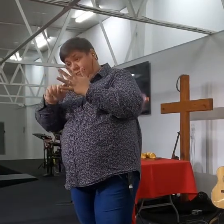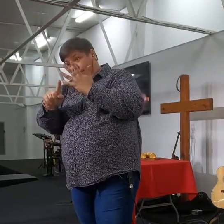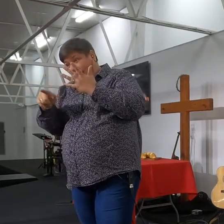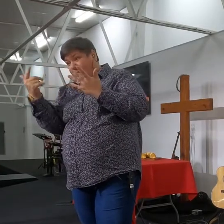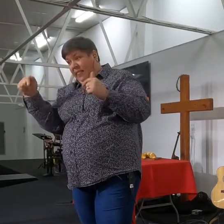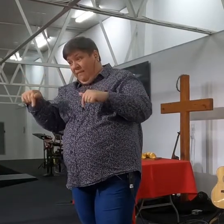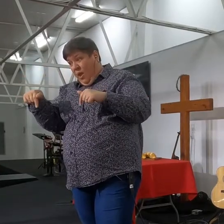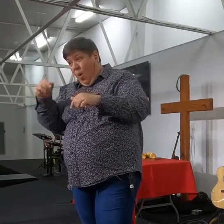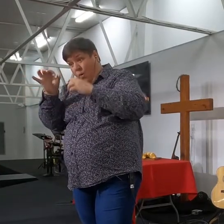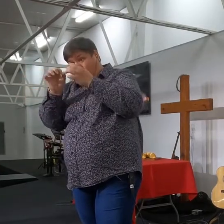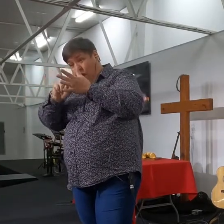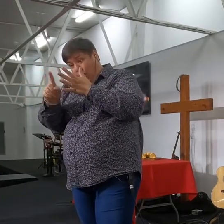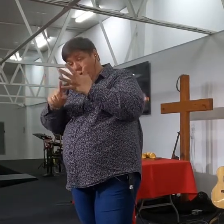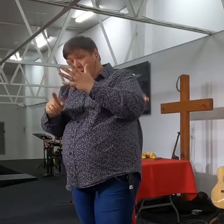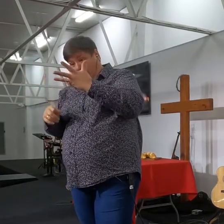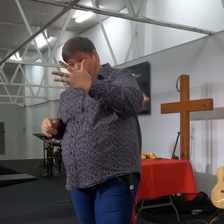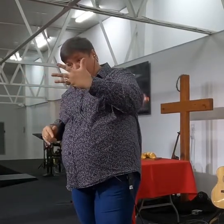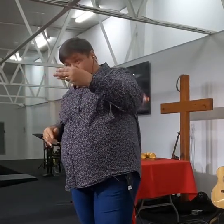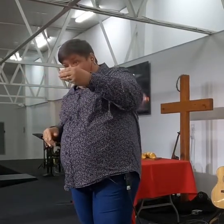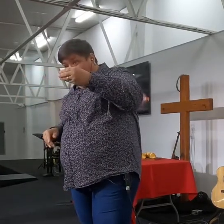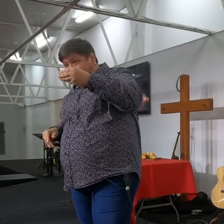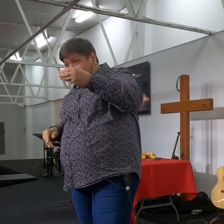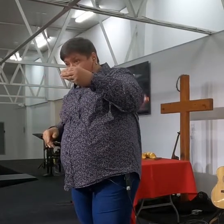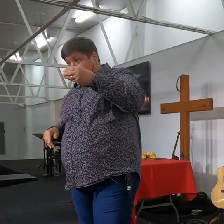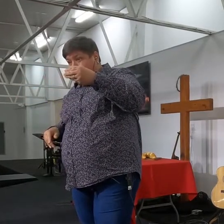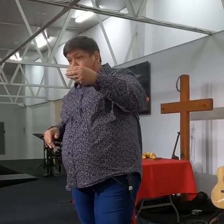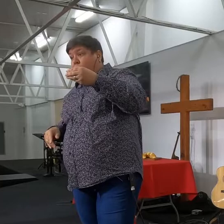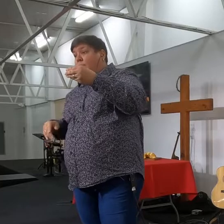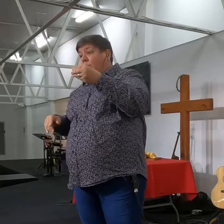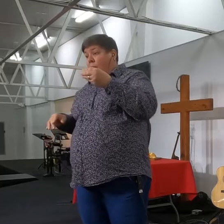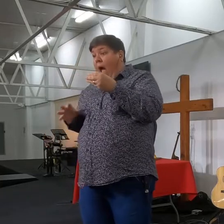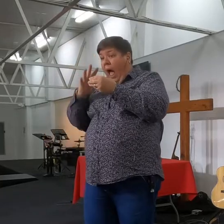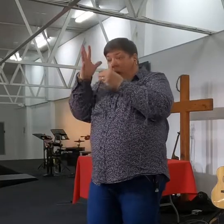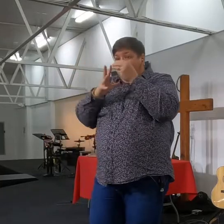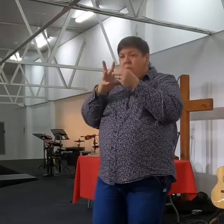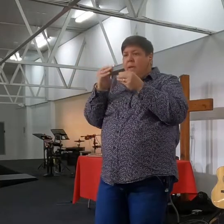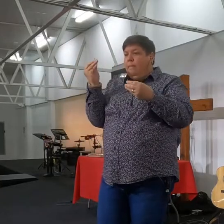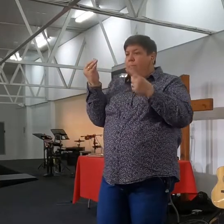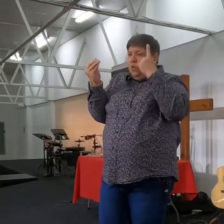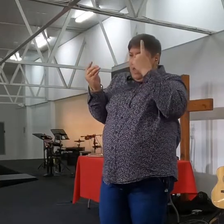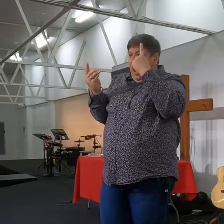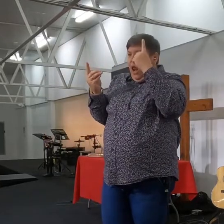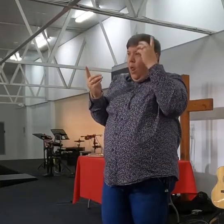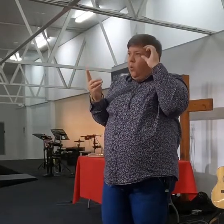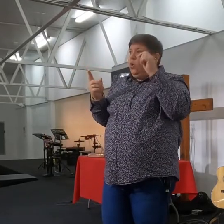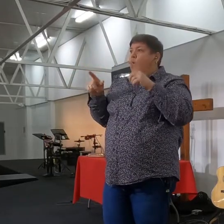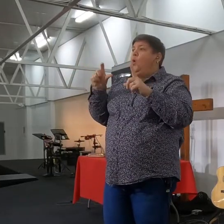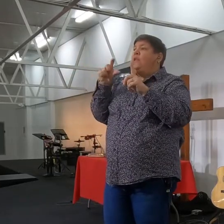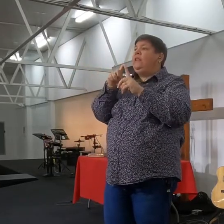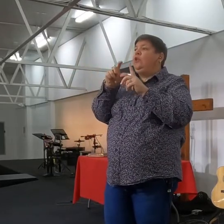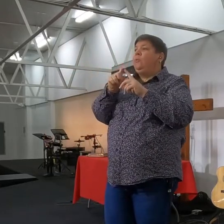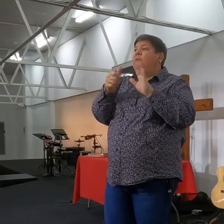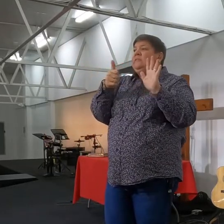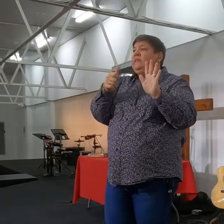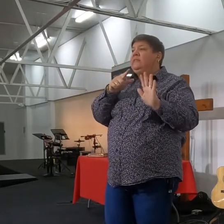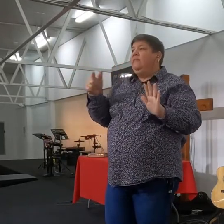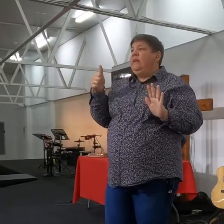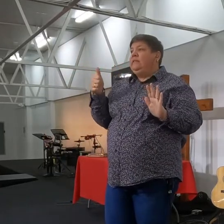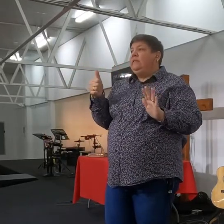nie, maar 1 van die stappen daarvan, is om te memoriseer. Nou, nou sê, nou sê die te noemie om 6 vers 6, dit sê, hierdie geboeie, dit